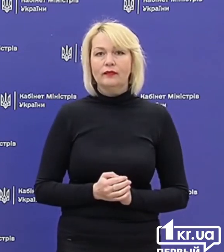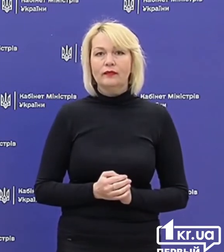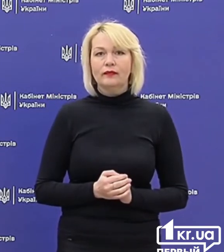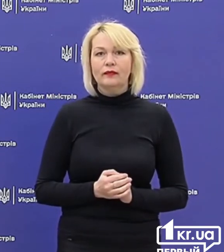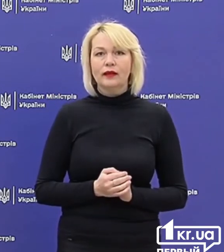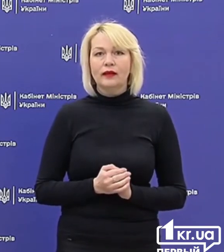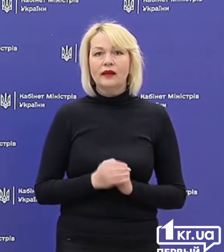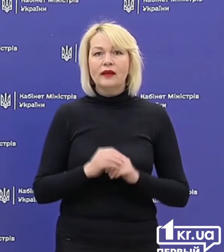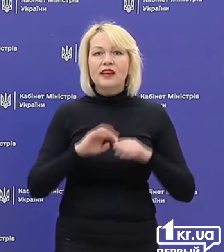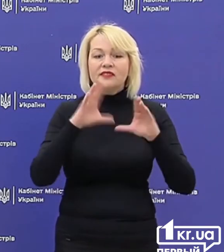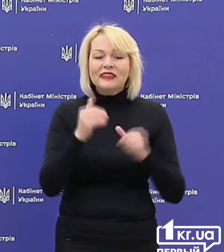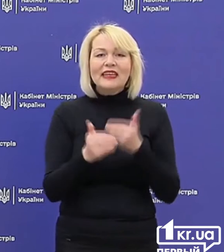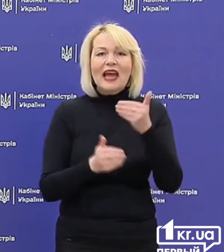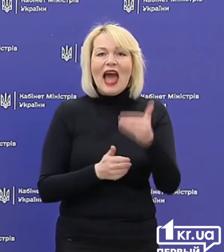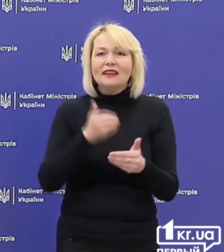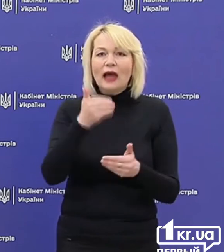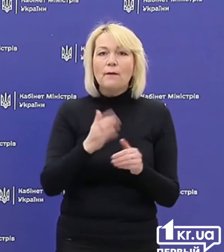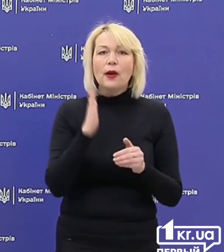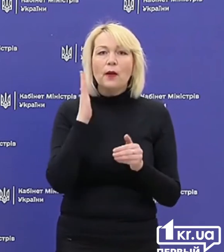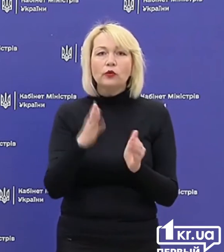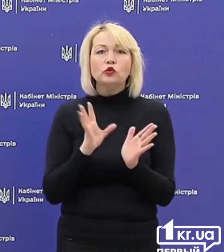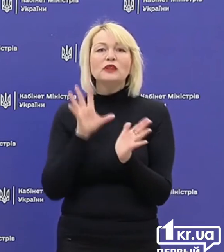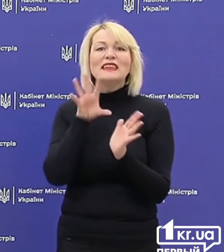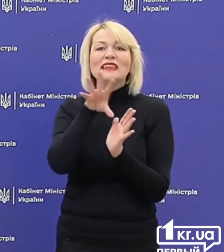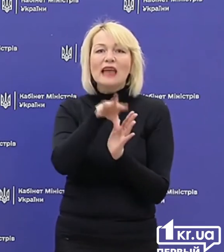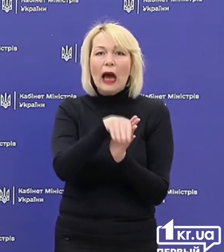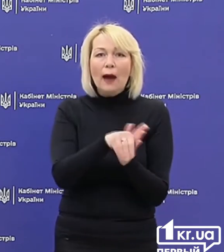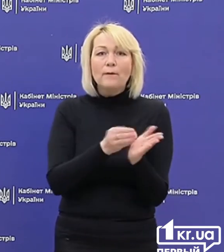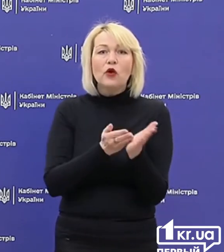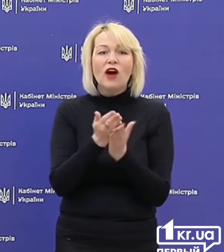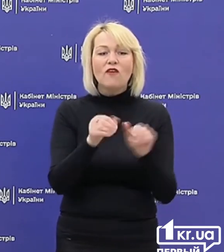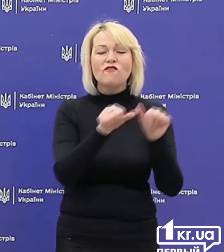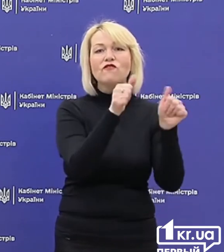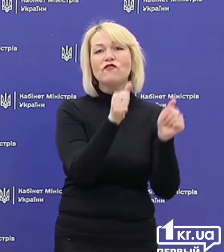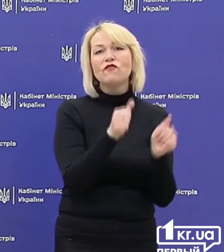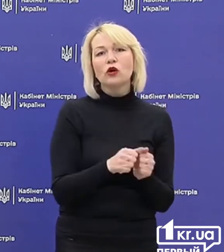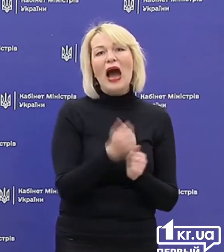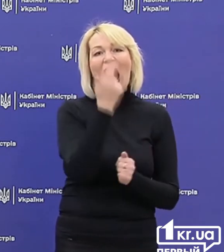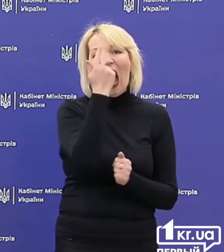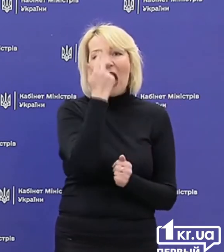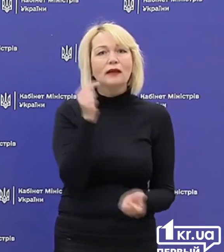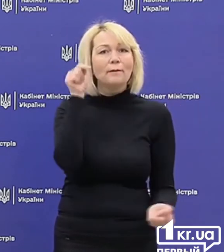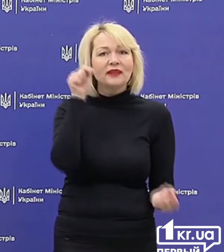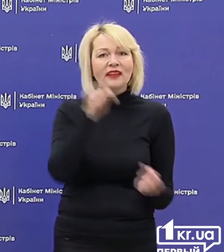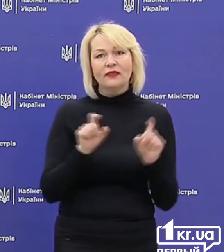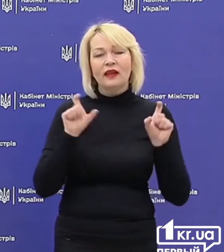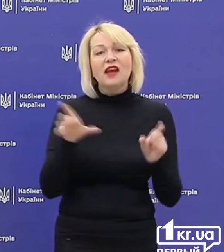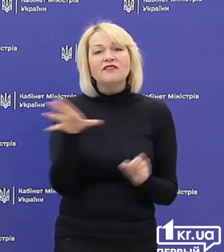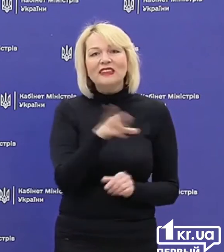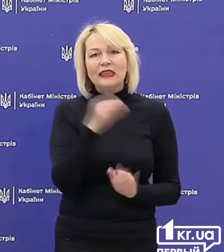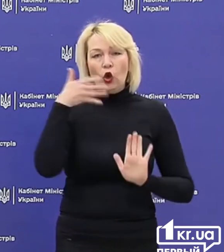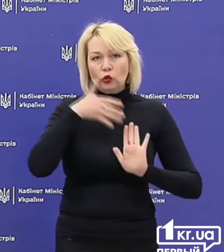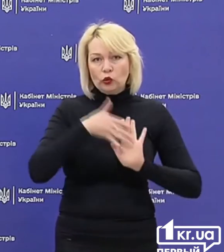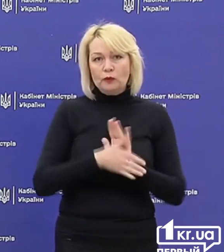Ці всі етапи будуть запроваджуватися по формулі так званого адаптивного карантину. Ми всі розуміємо,